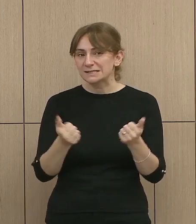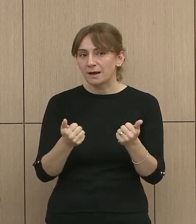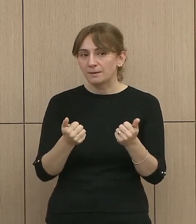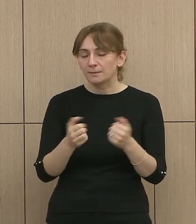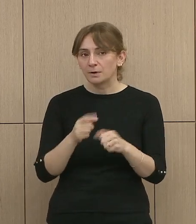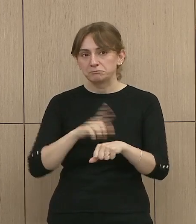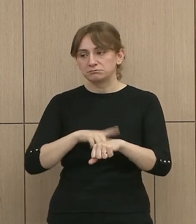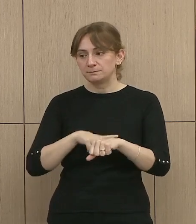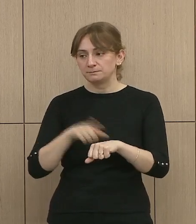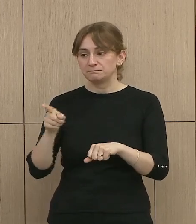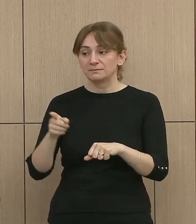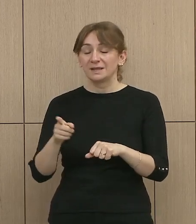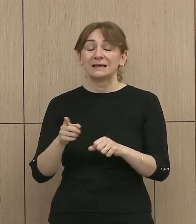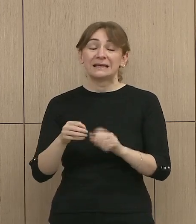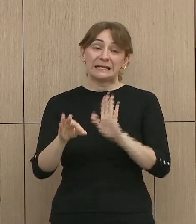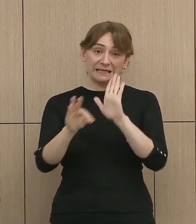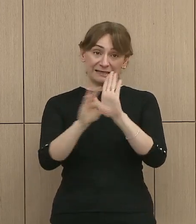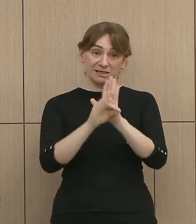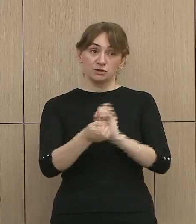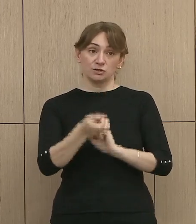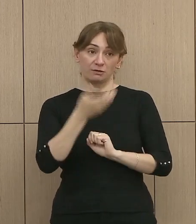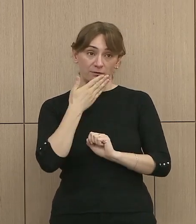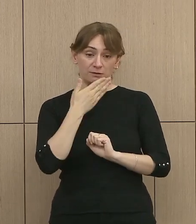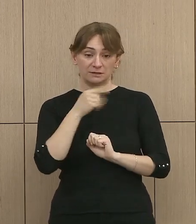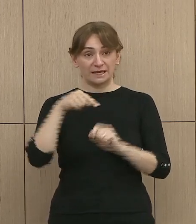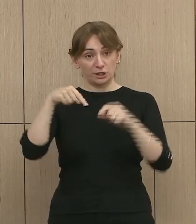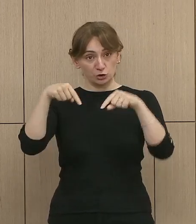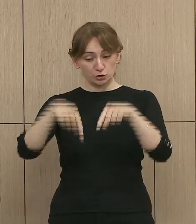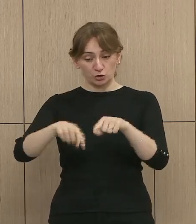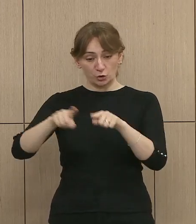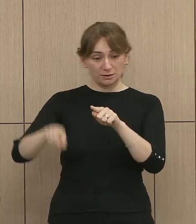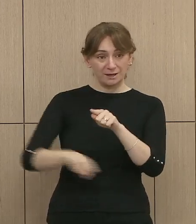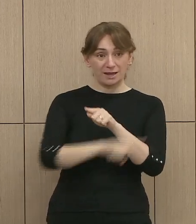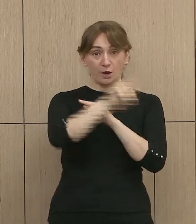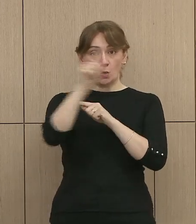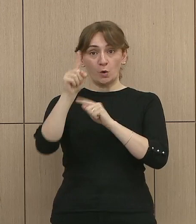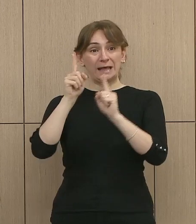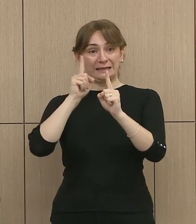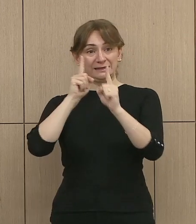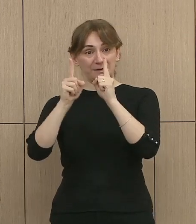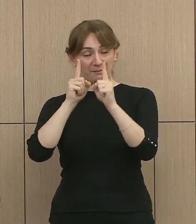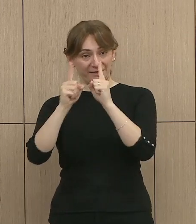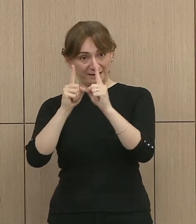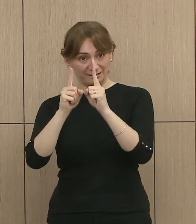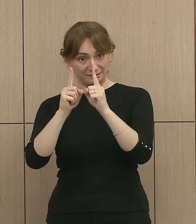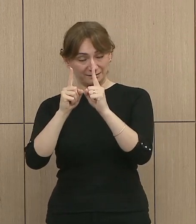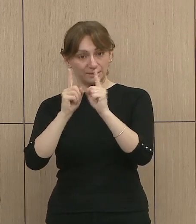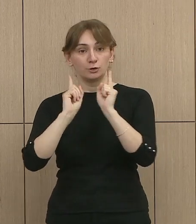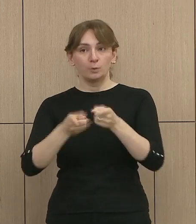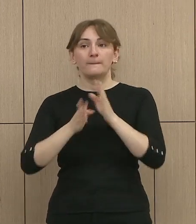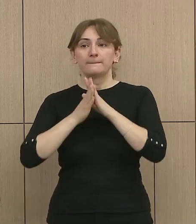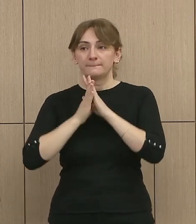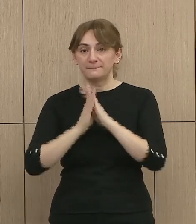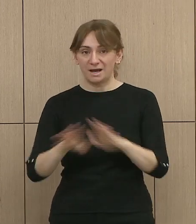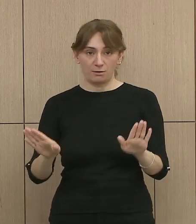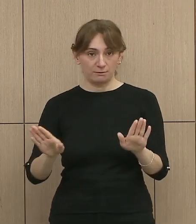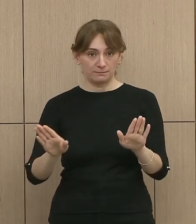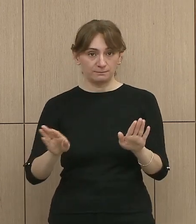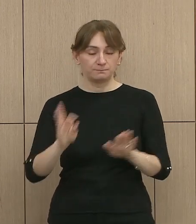duhet që dërë në ora 22 e ditë sotme të përfundoj procesi i